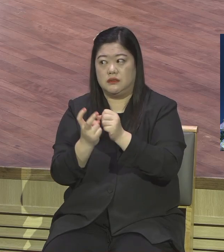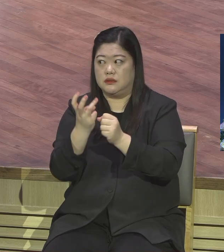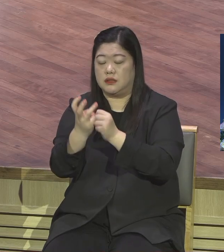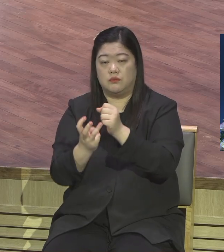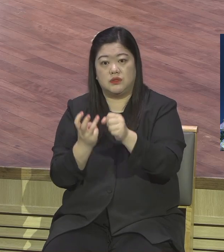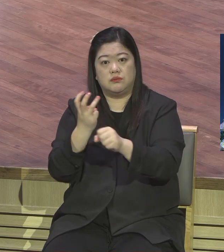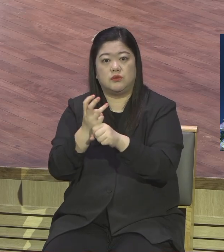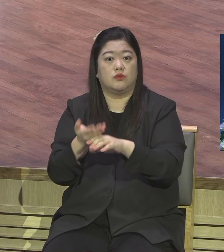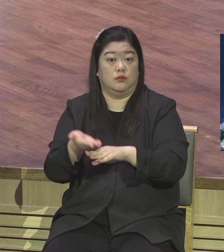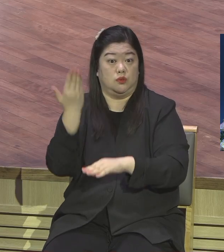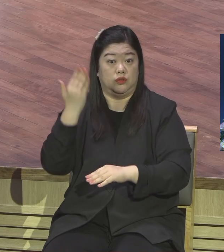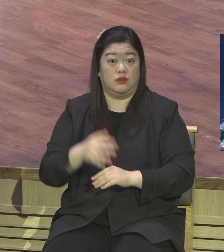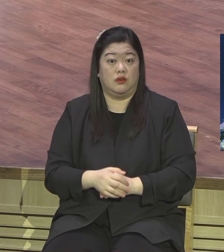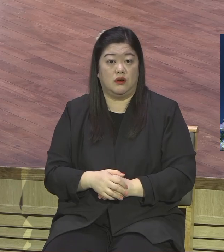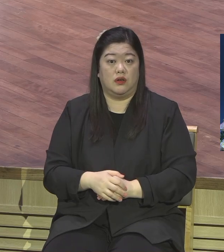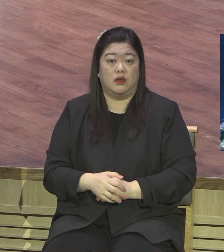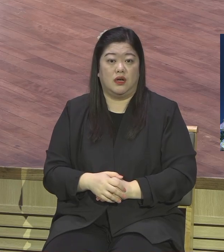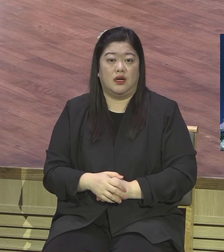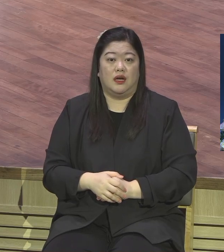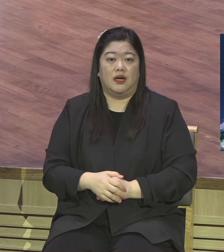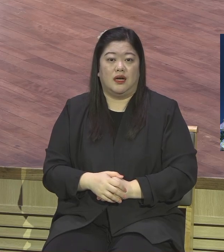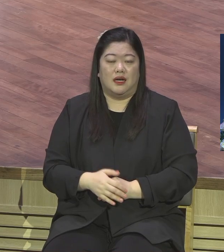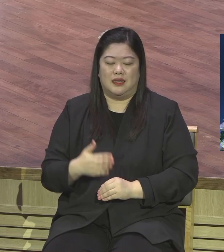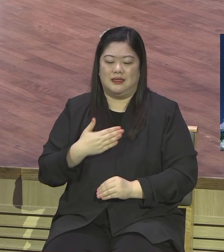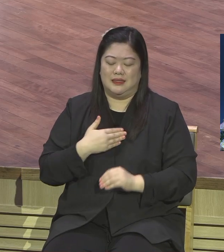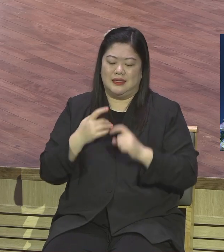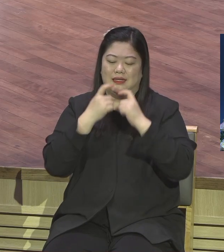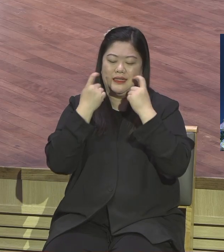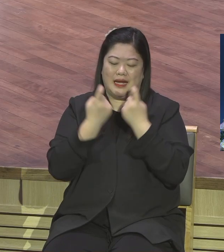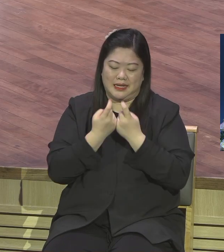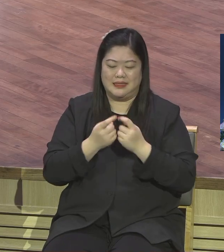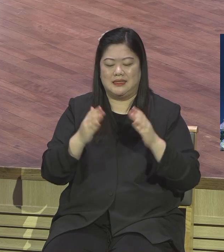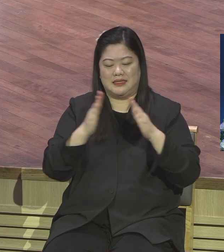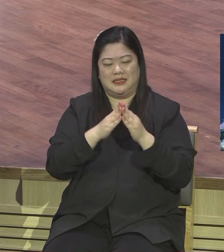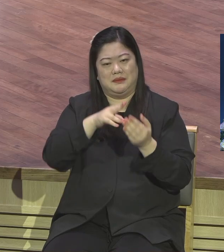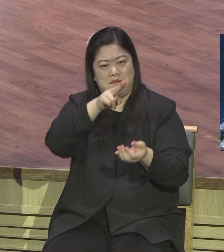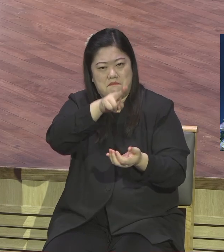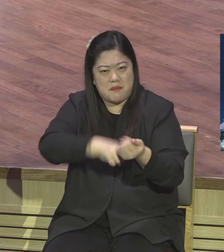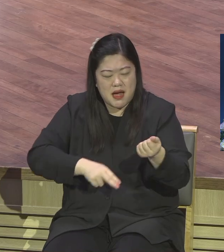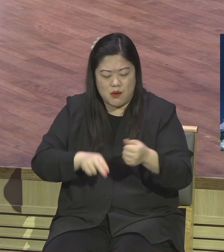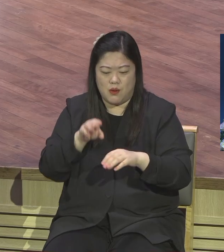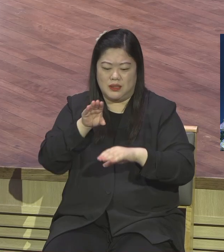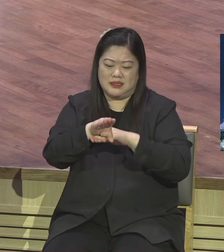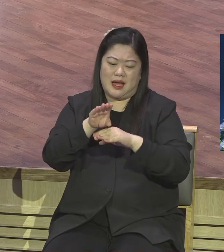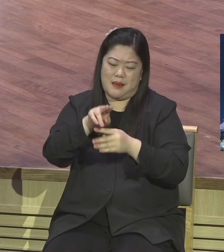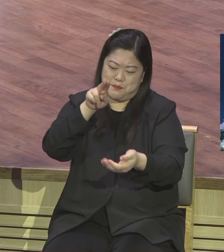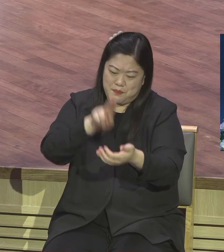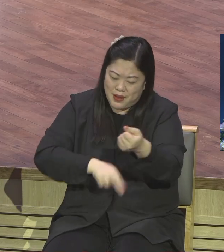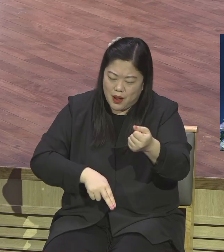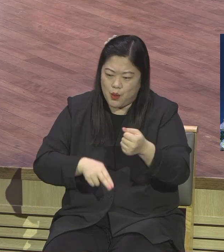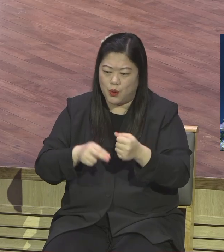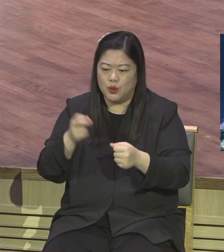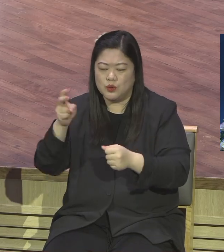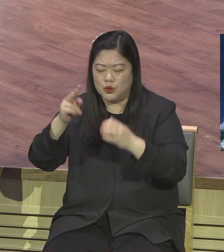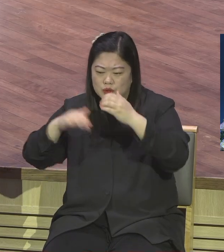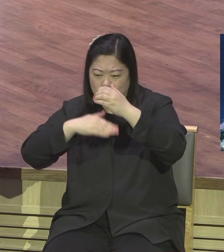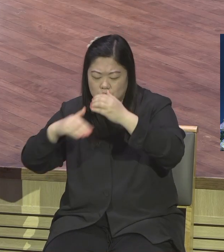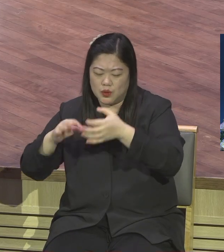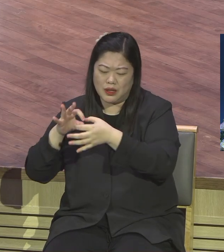내놨죠. 다 저는 사올세가고 티코타면서 어떻게 하든지 가네 이